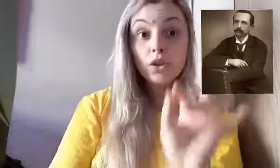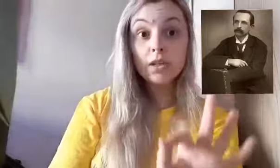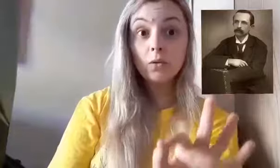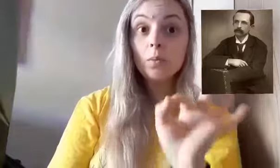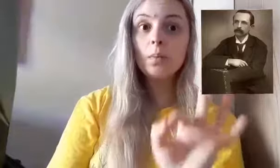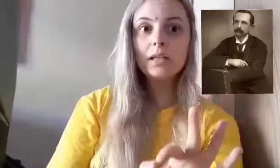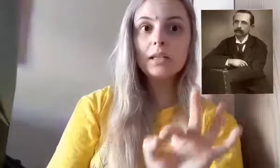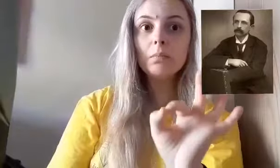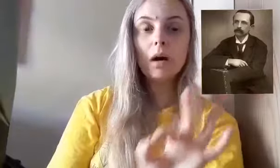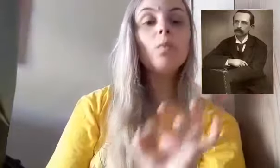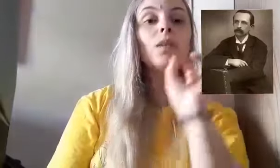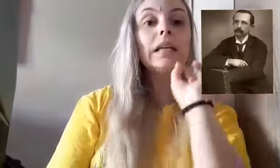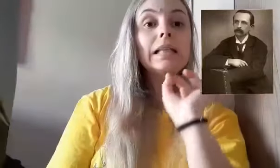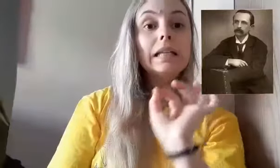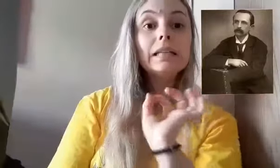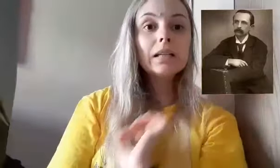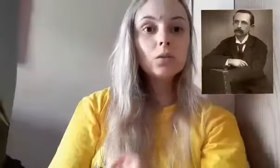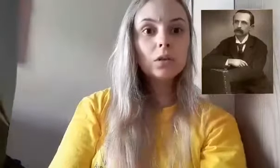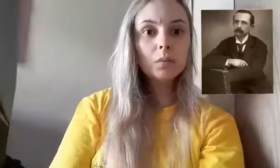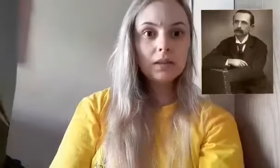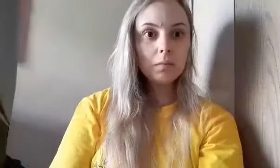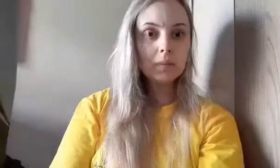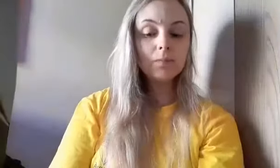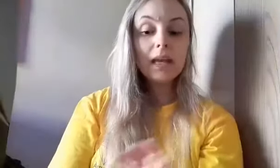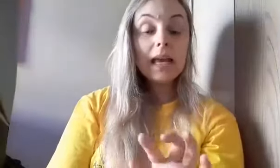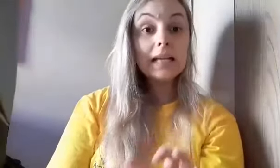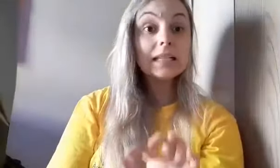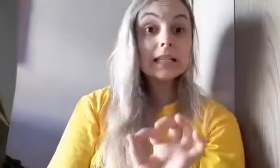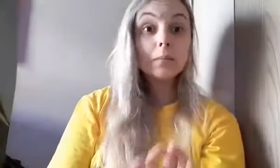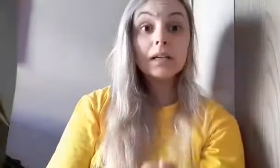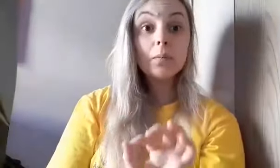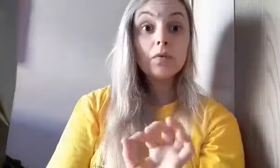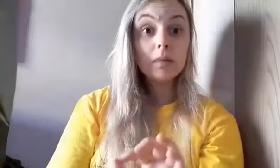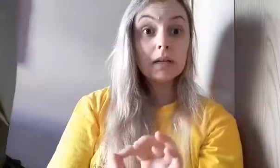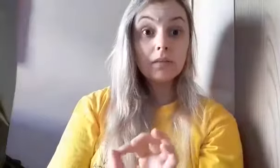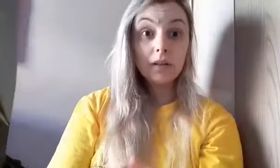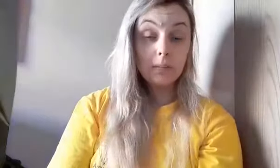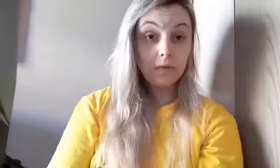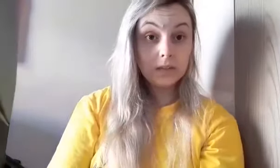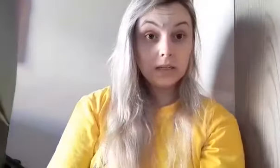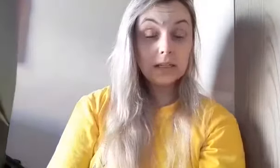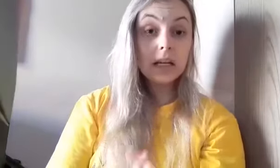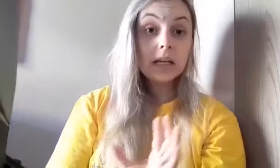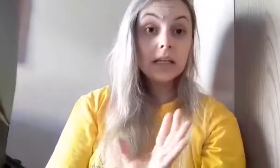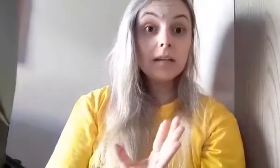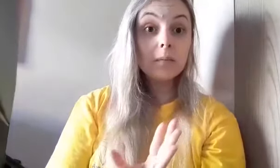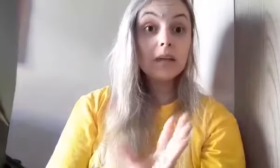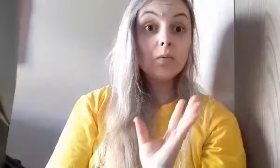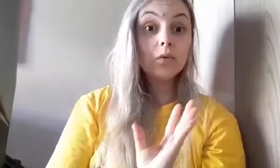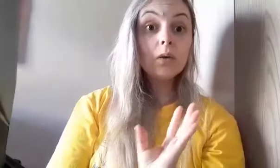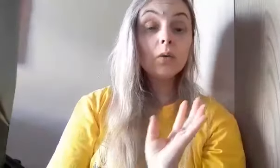escritor principal da literatura do Peter Pan. Essa semana, a Profimari quer falar pra vocês que também o Monteiro